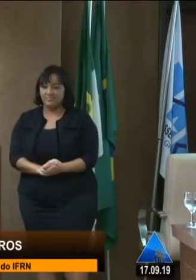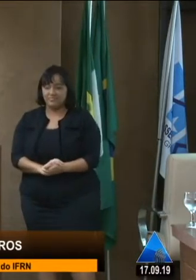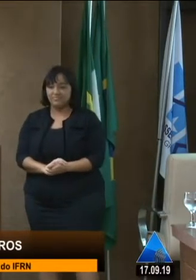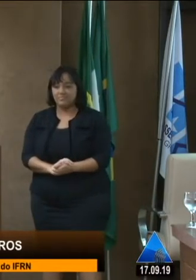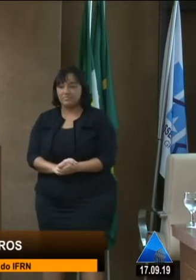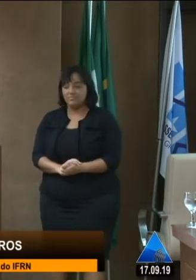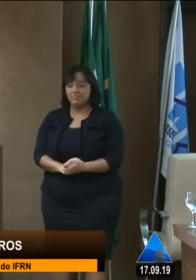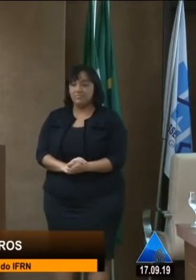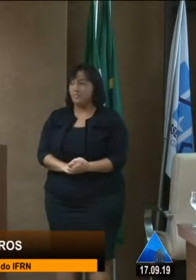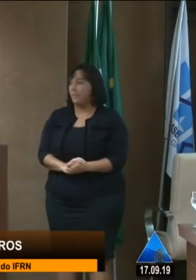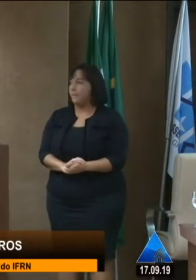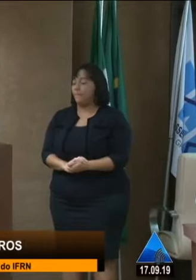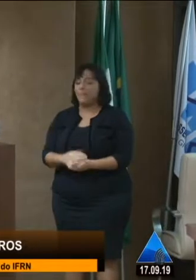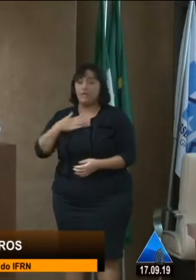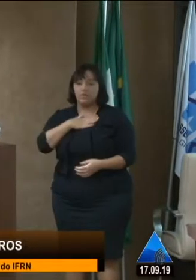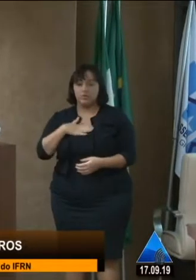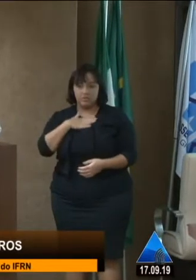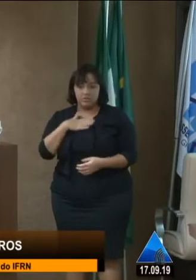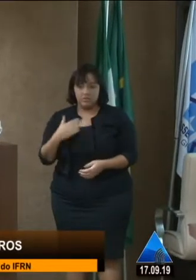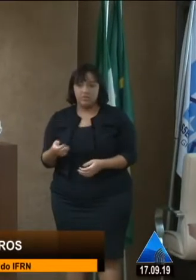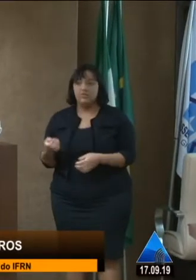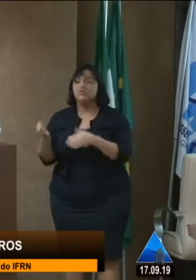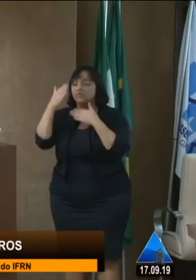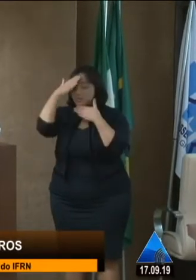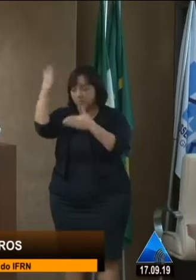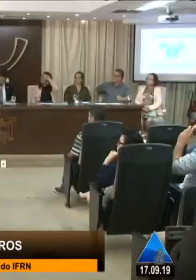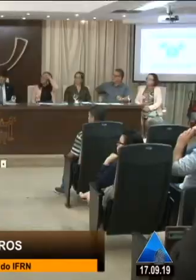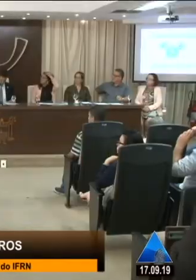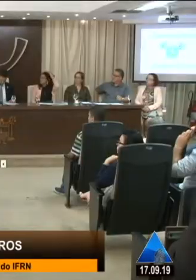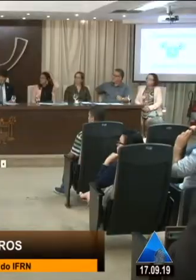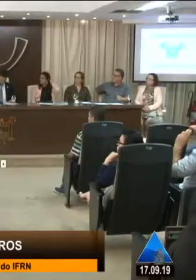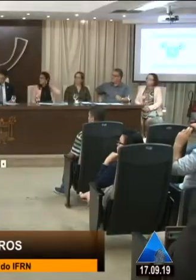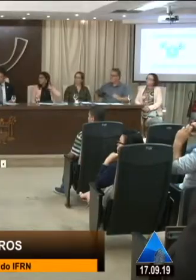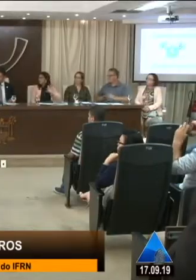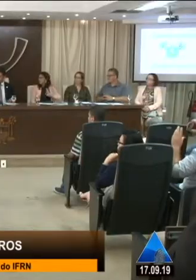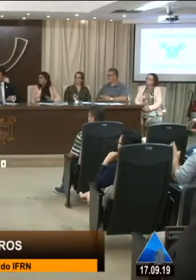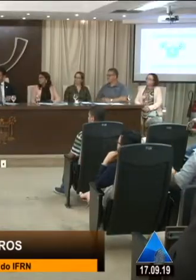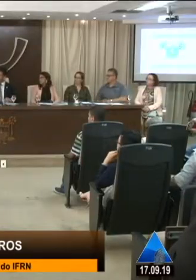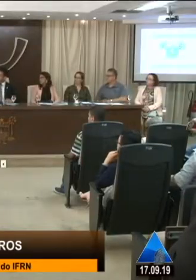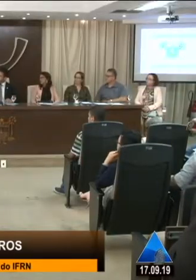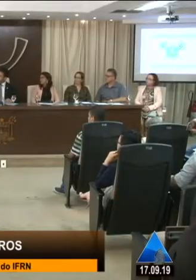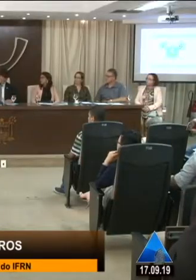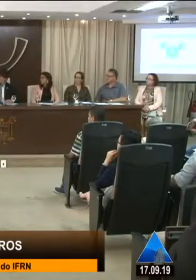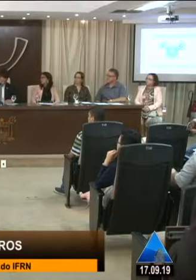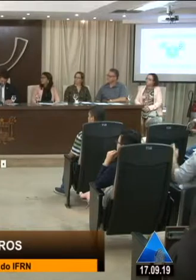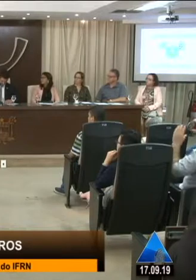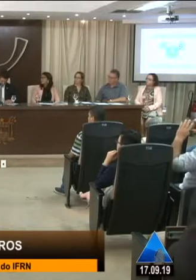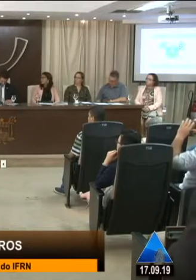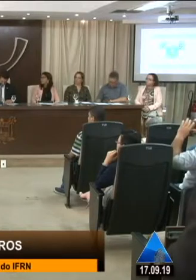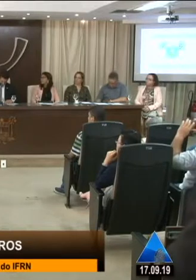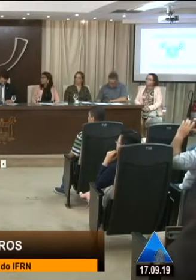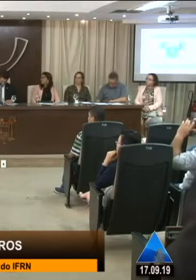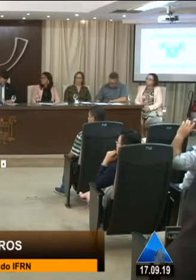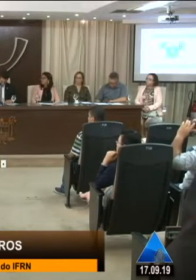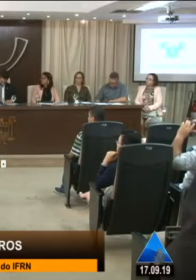E gostaria de cumprimentar a mesa e parabenizar o deputado Alisson pela iniciativa de propor essa audiência